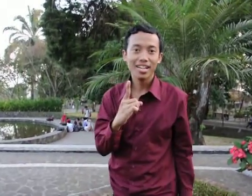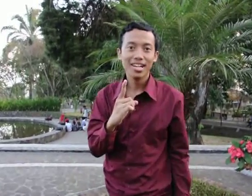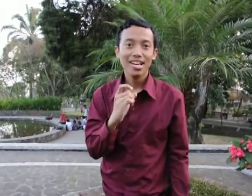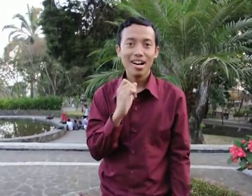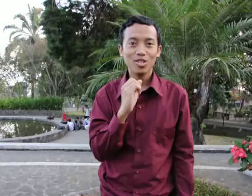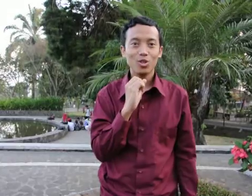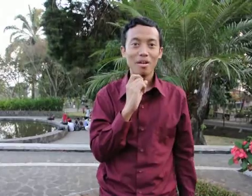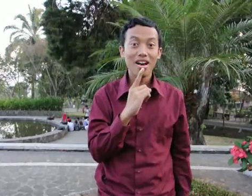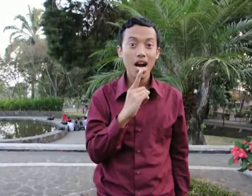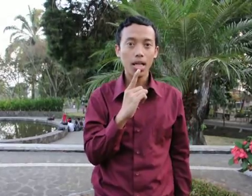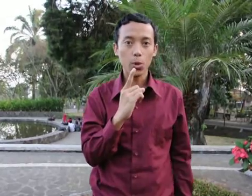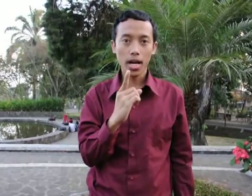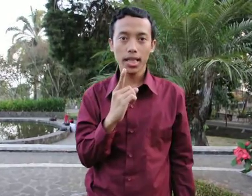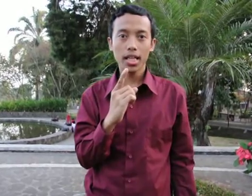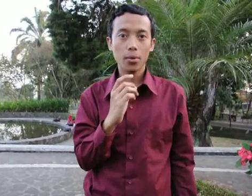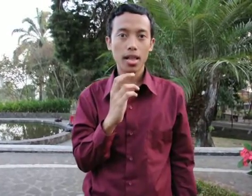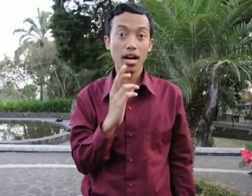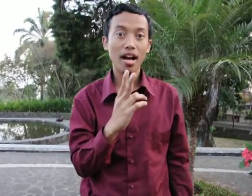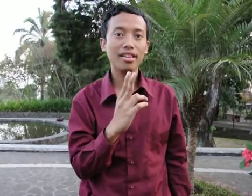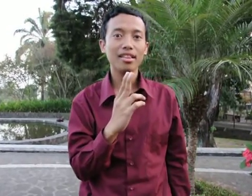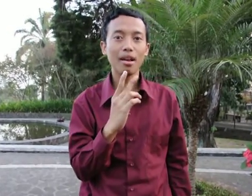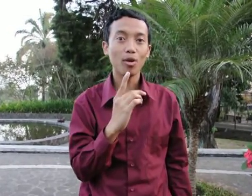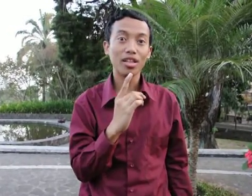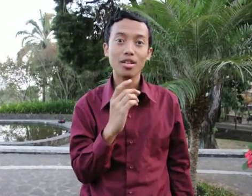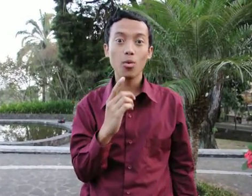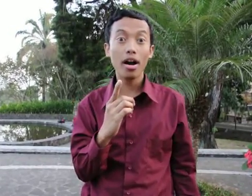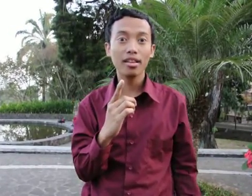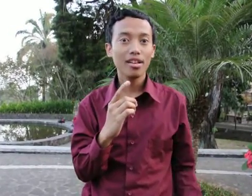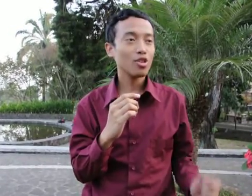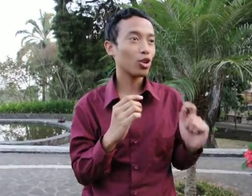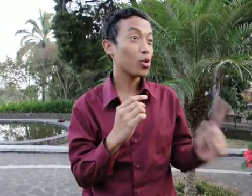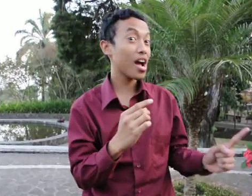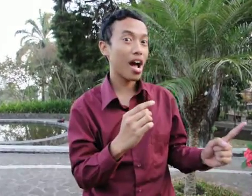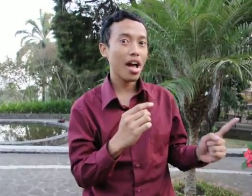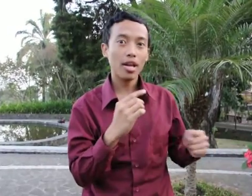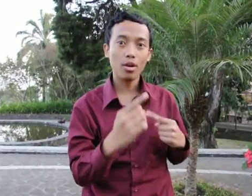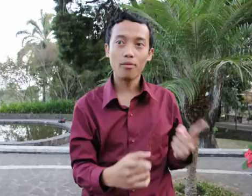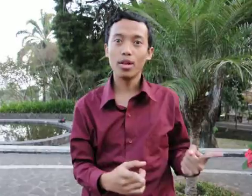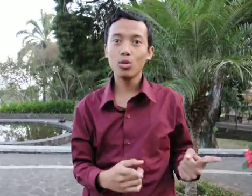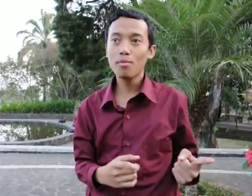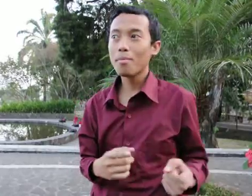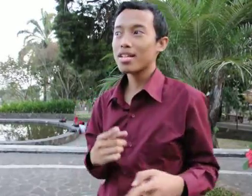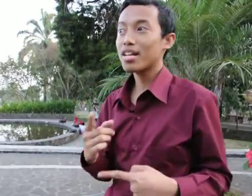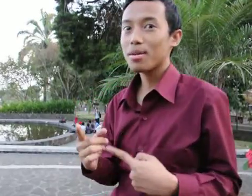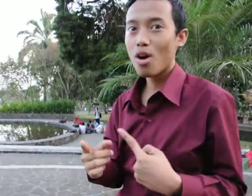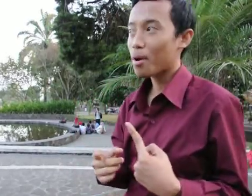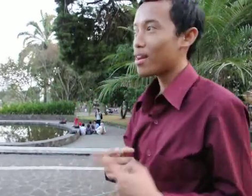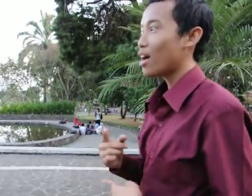dengan sebut padang kelingkungan, kewilayahan dalam konteks keruangan. Contohnya, geografi itu mempelajari sebuah perbedaan